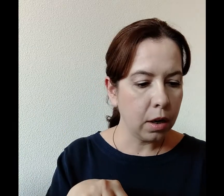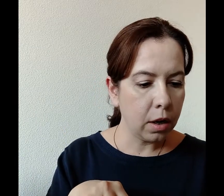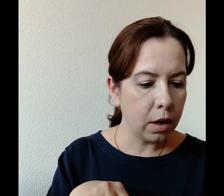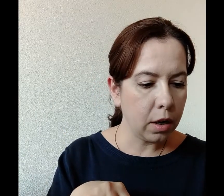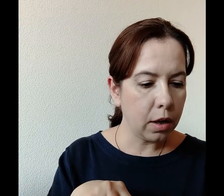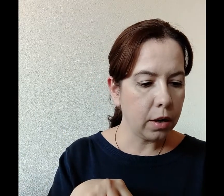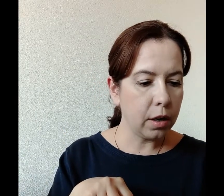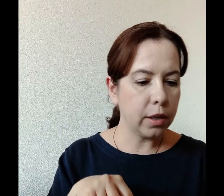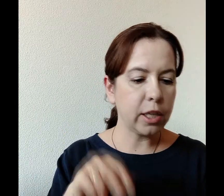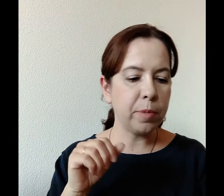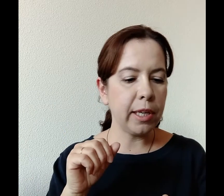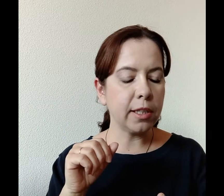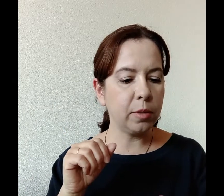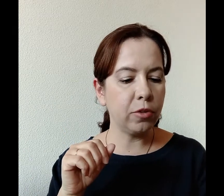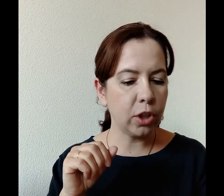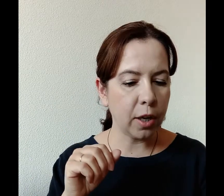С распинался Тебе вчера.